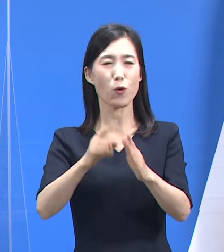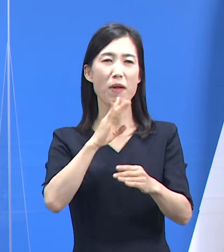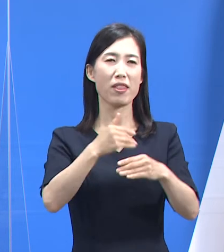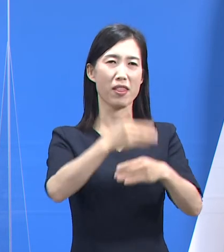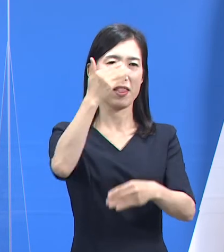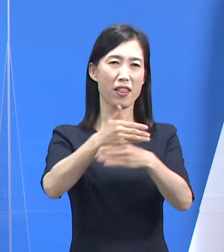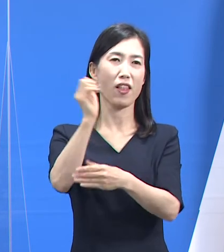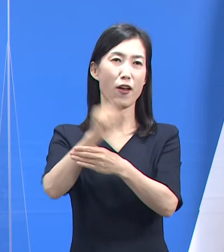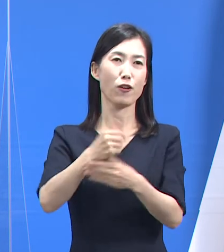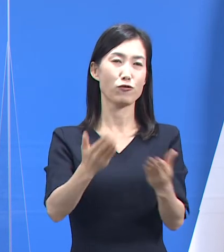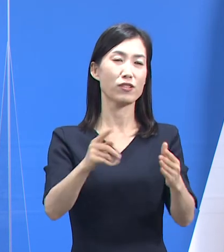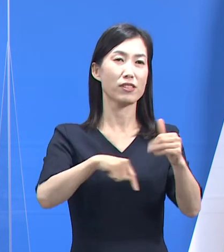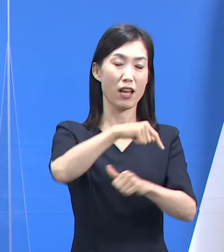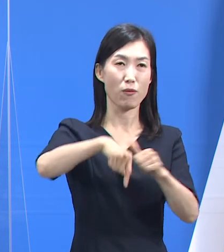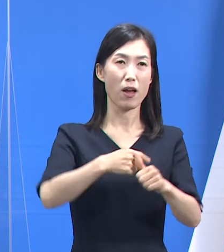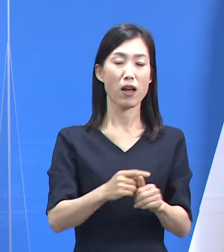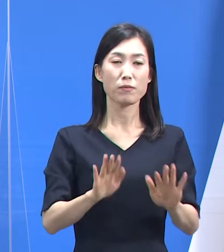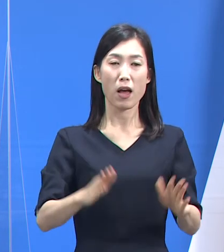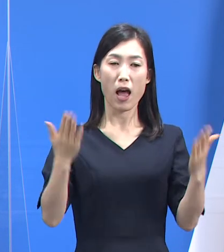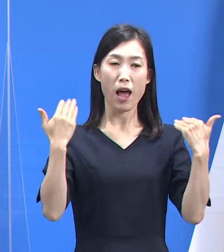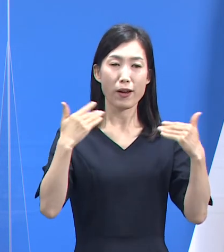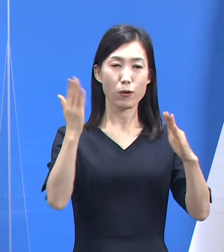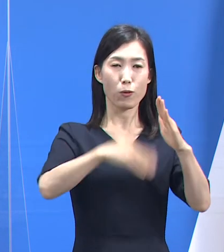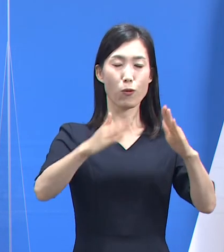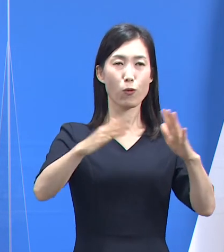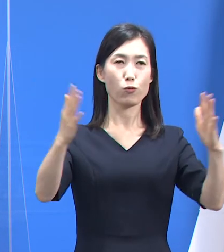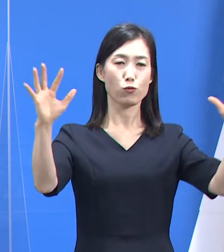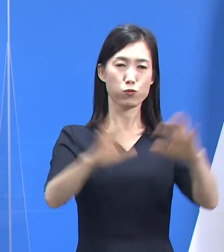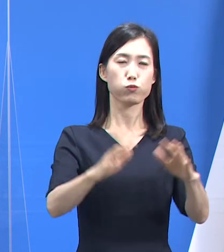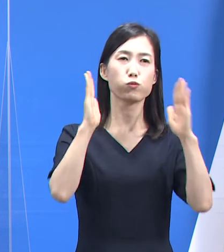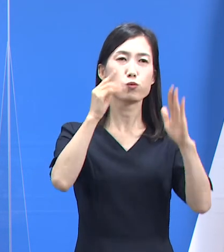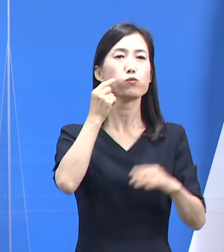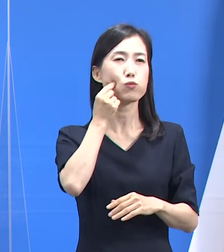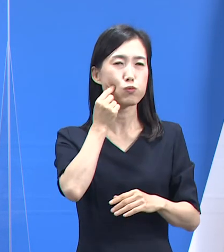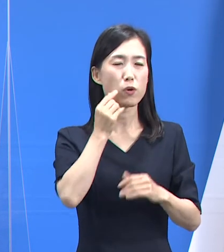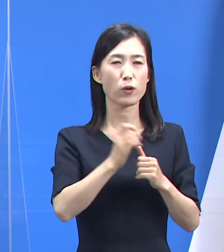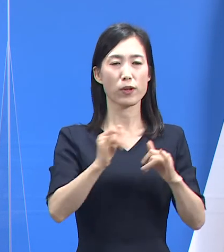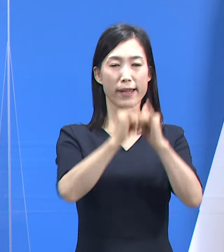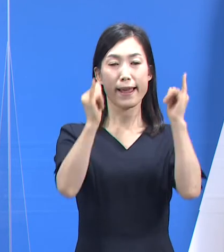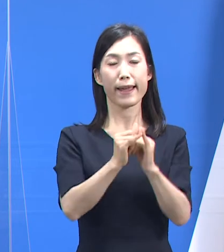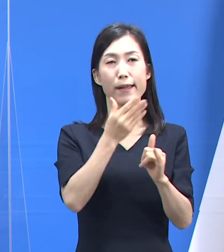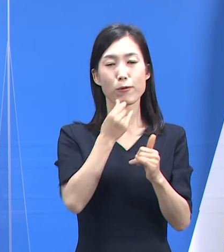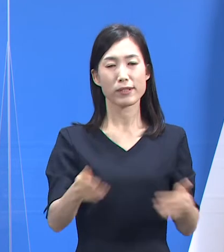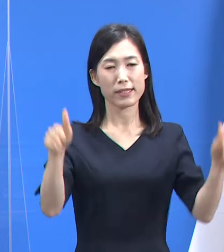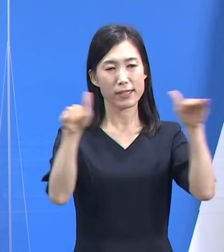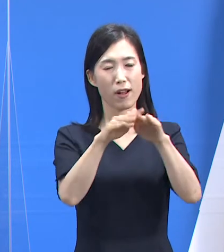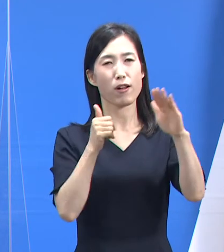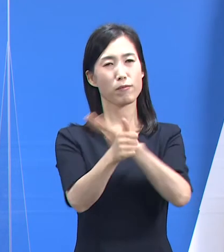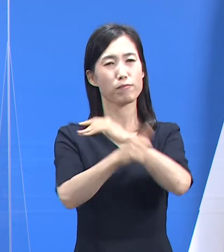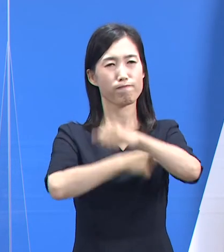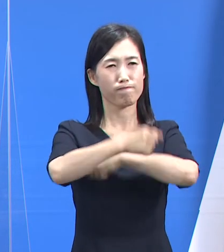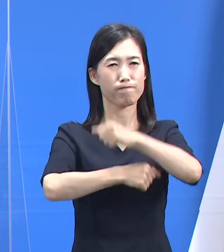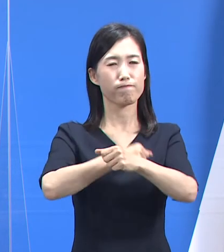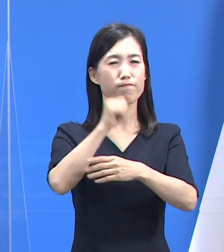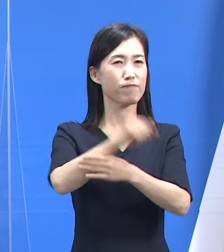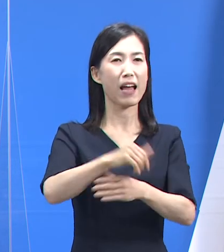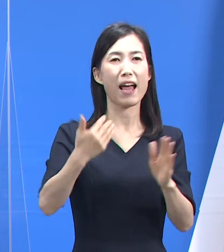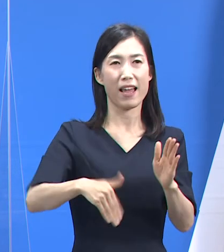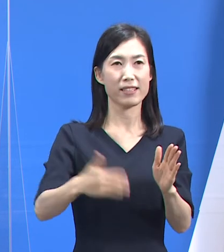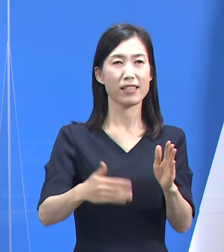운영되지 못하고 있고 사회복지시설 등도 마찬가지 사정입니다. 많은 불편과 곤란이 있지만